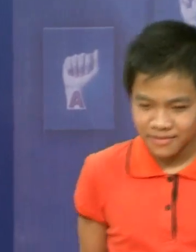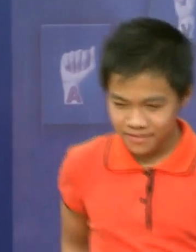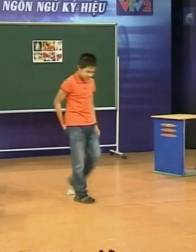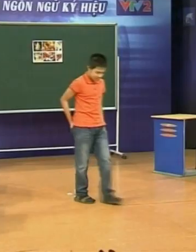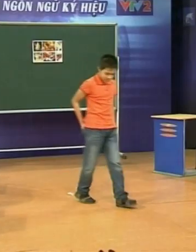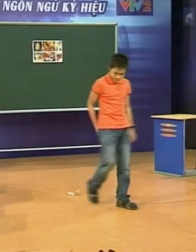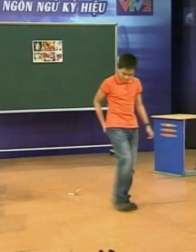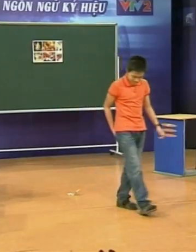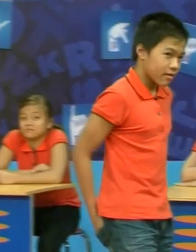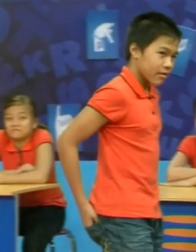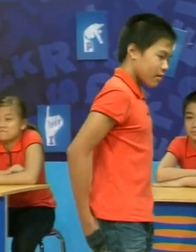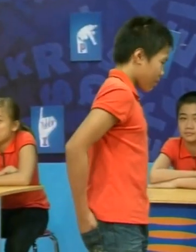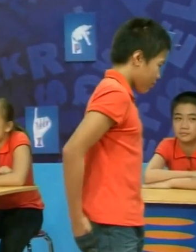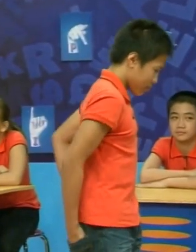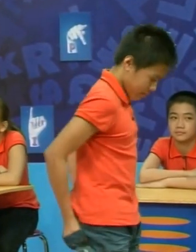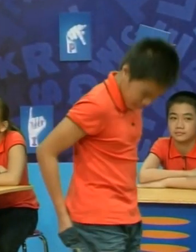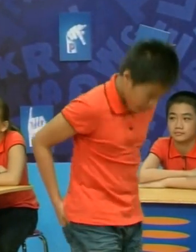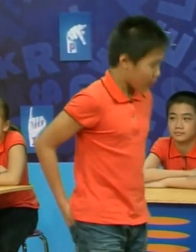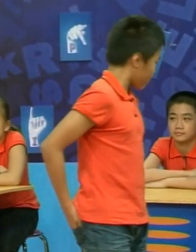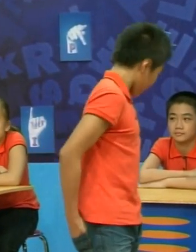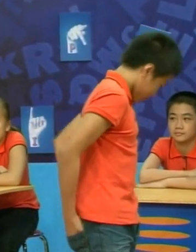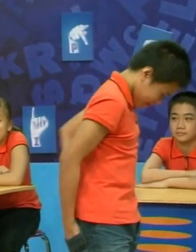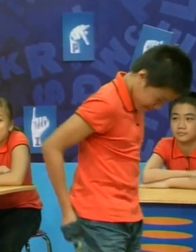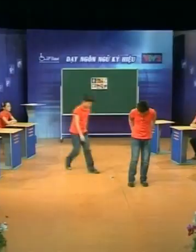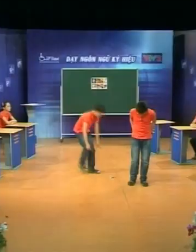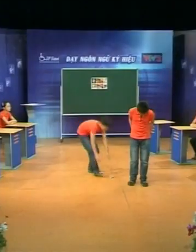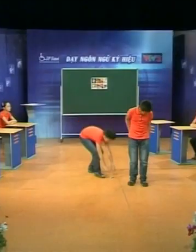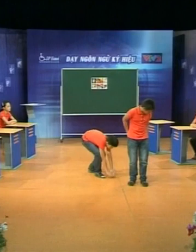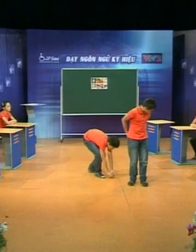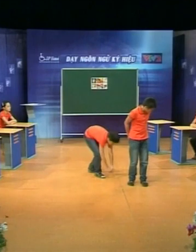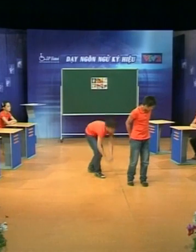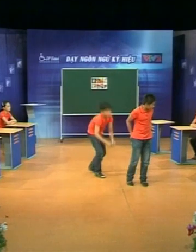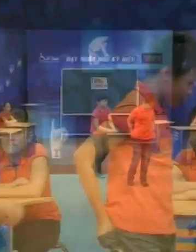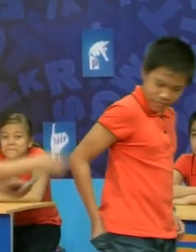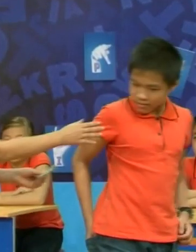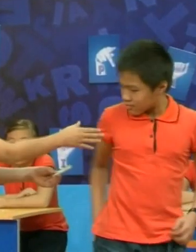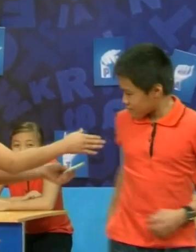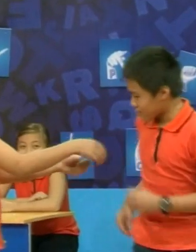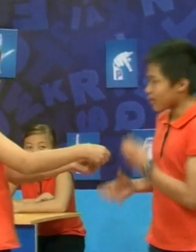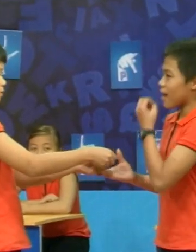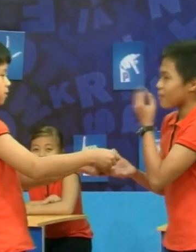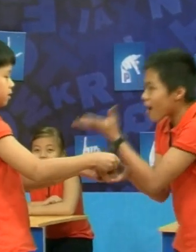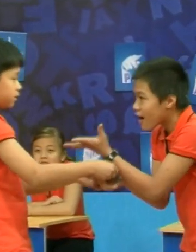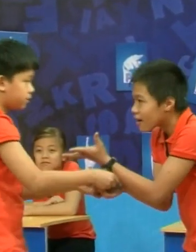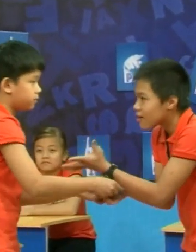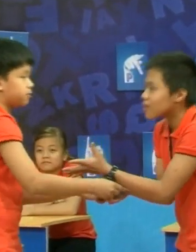xảy ra Là bạn Tâm bị rơi tiền Bạn Tâm loay hoay tìm Bạn Hà nhìn thấy Giúp bạn Tâm nhận lại đấy